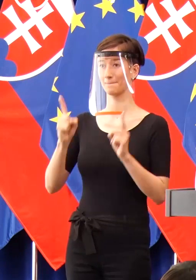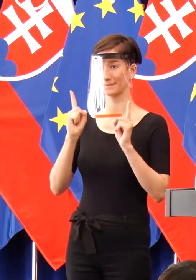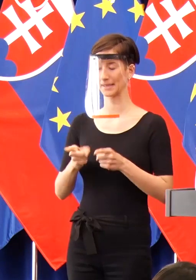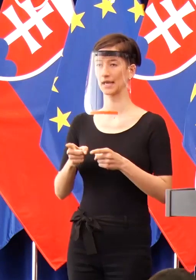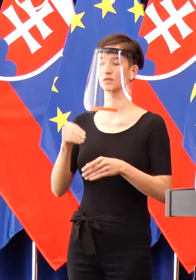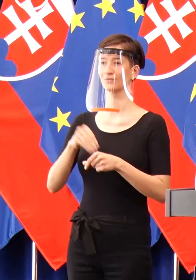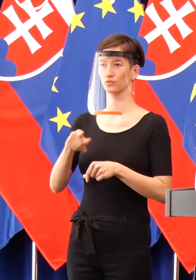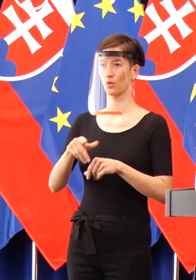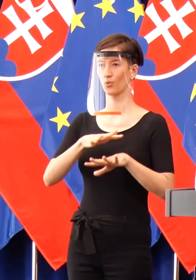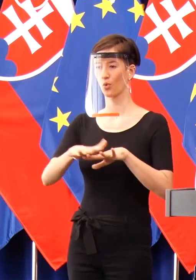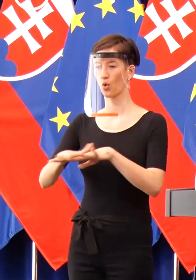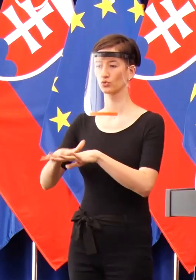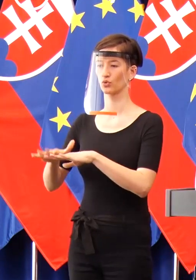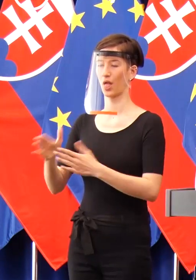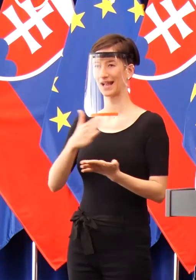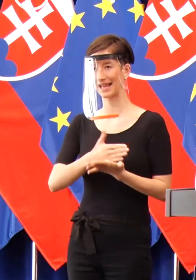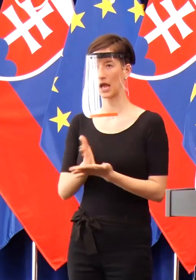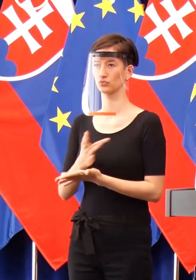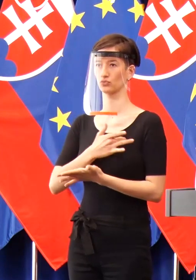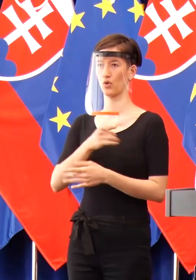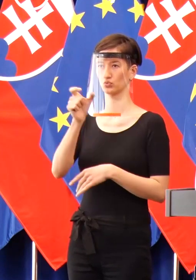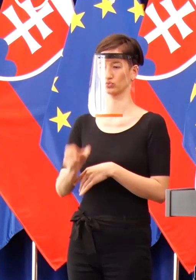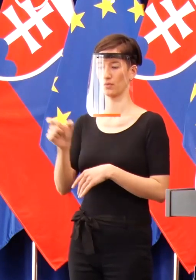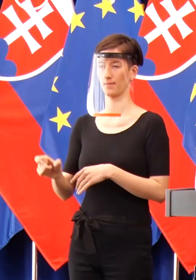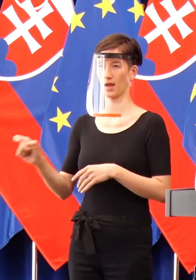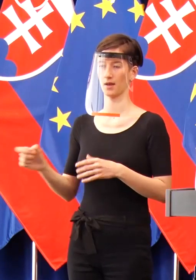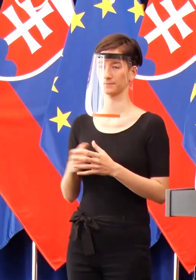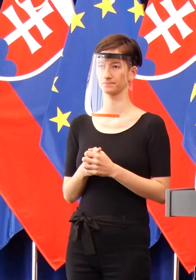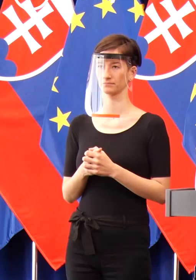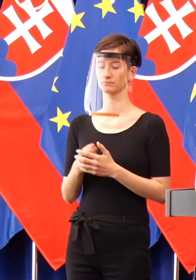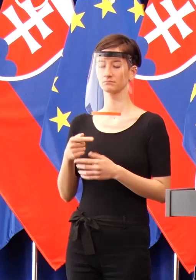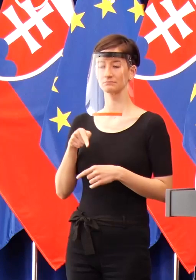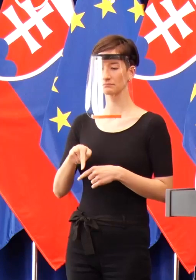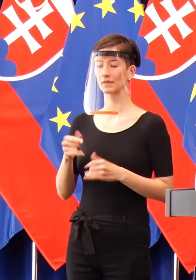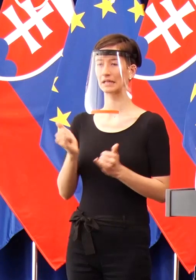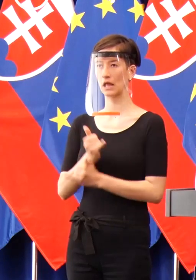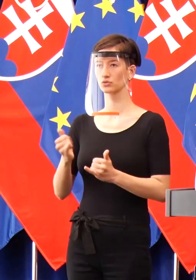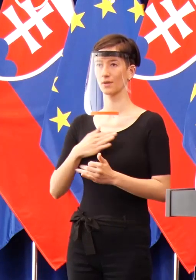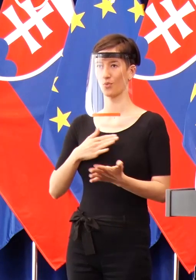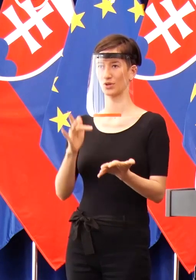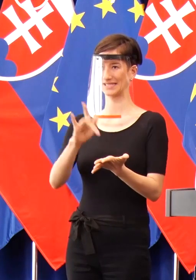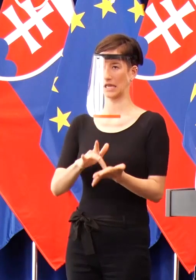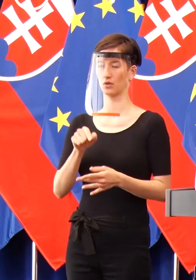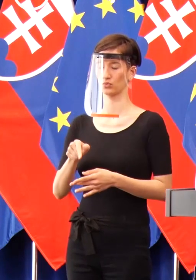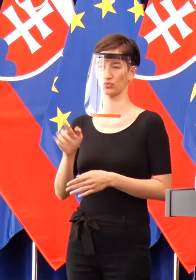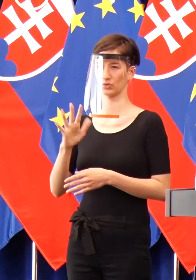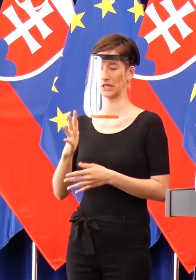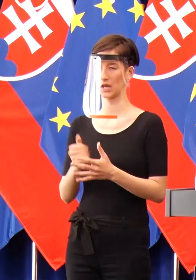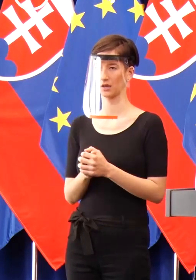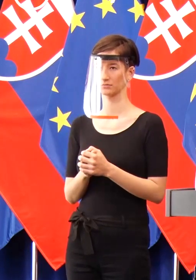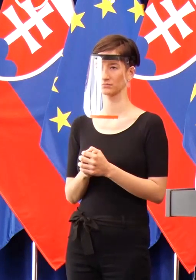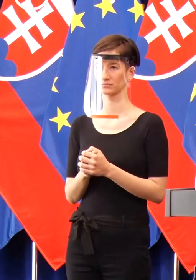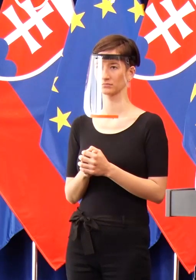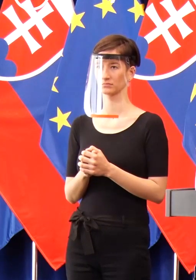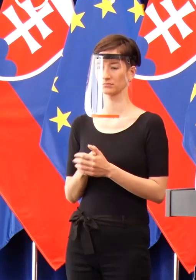Považujem to za sabotáž uznesenia vlády, lebo chceť za situácie, keď hovoríme, že ľudia majú